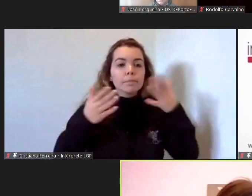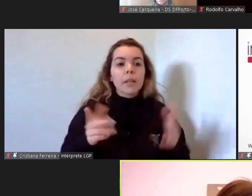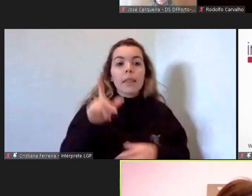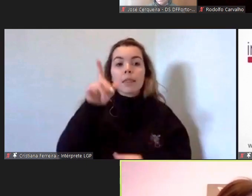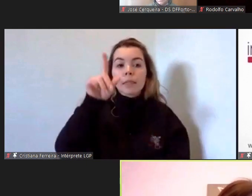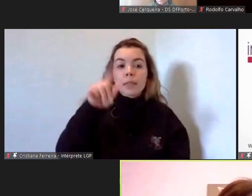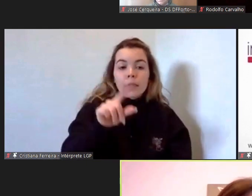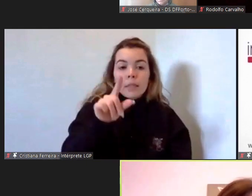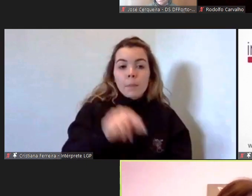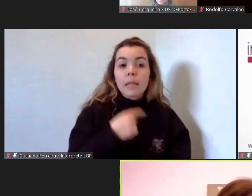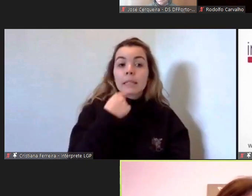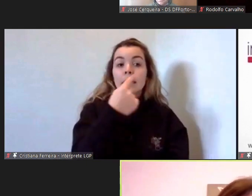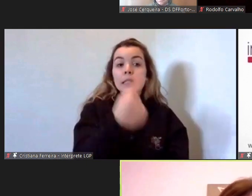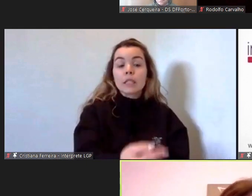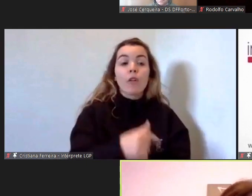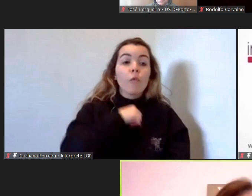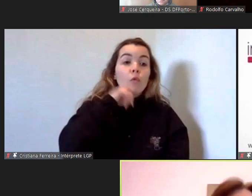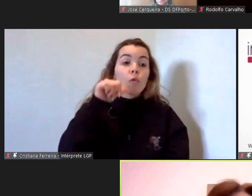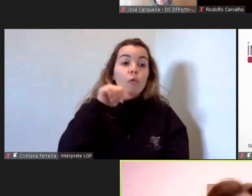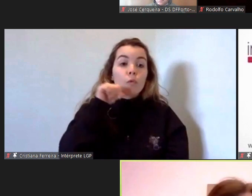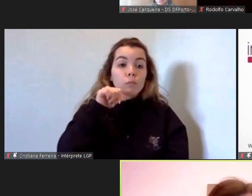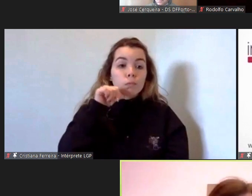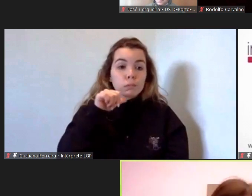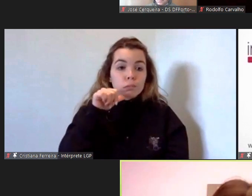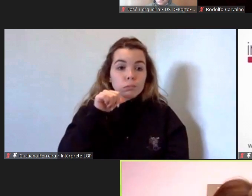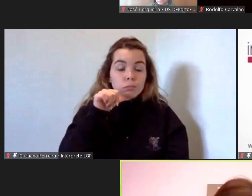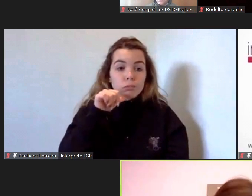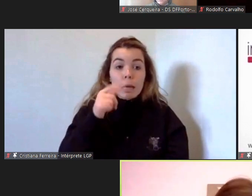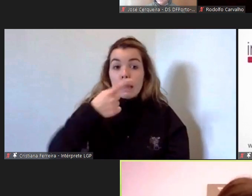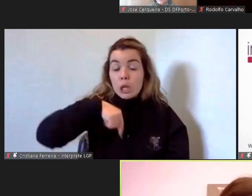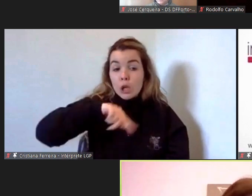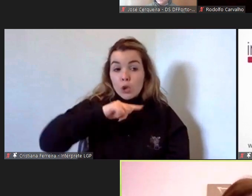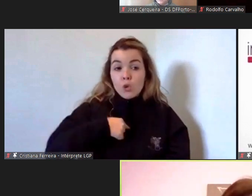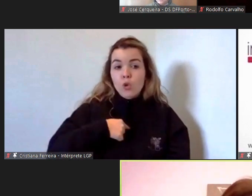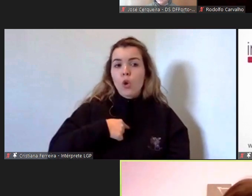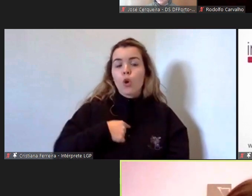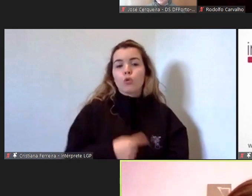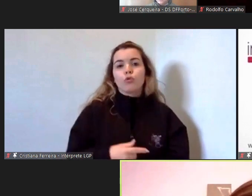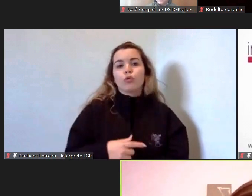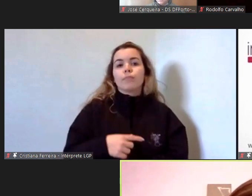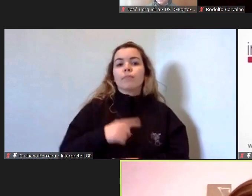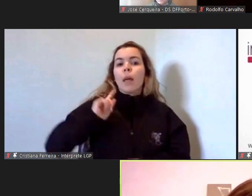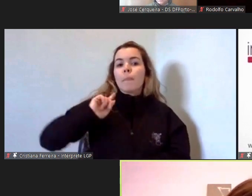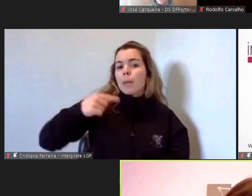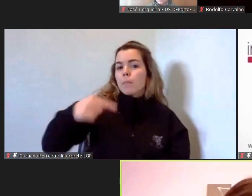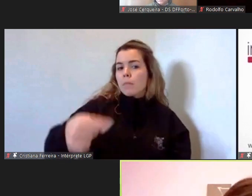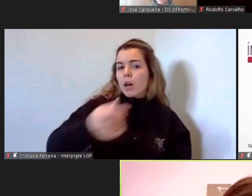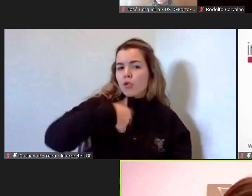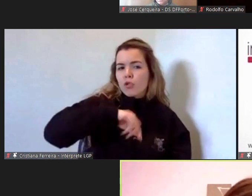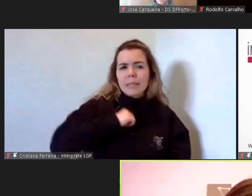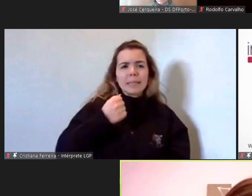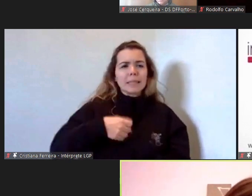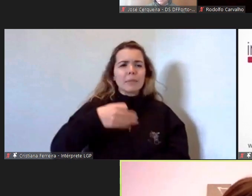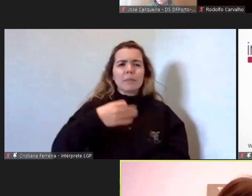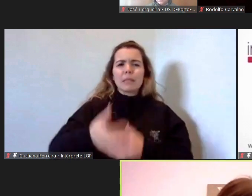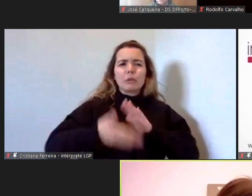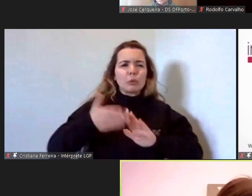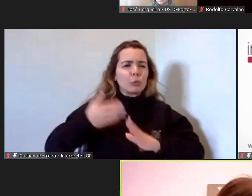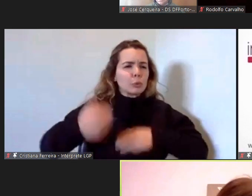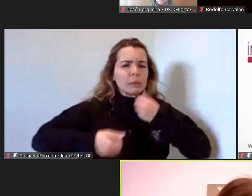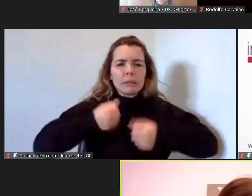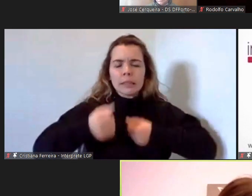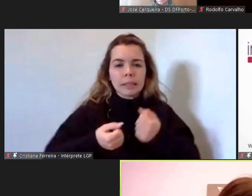dizer que muitas das vezes nós no nosso dia-a-dia andamos todos a correr mas muitas das vezes prestamos serviço ou estamos